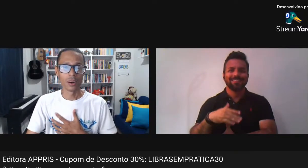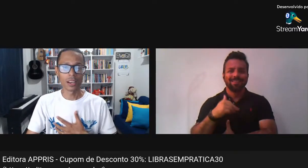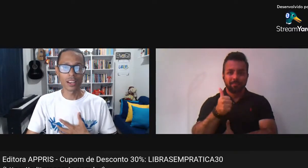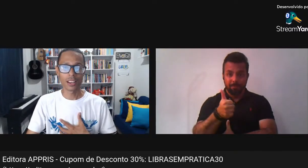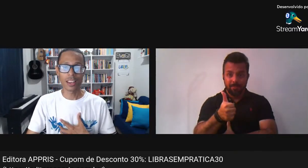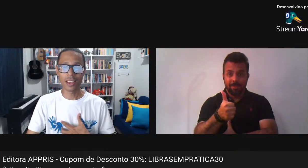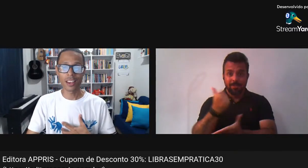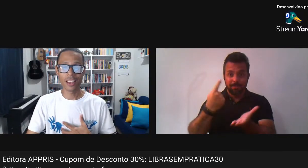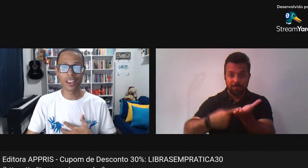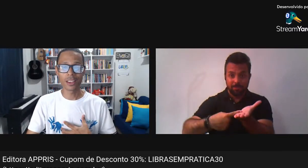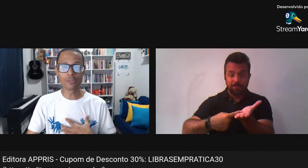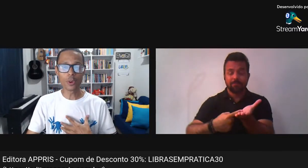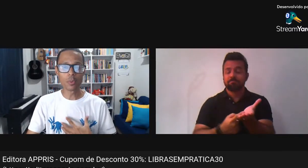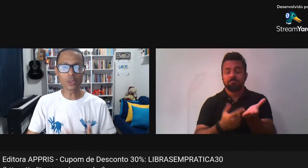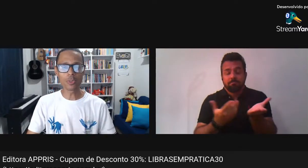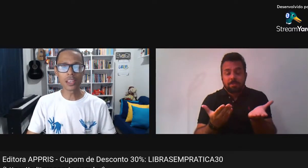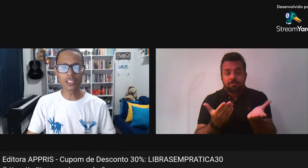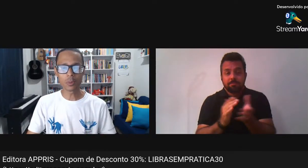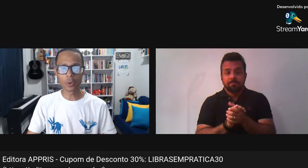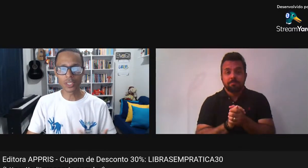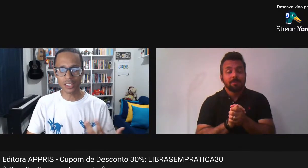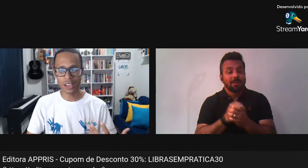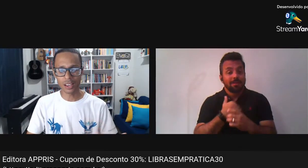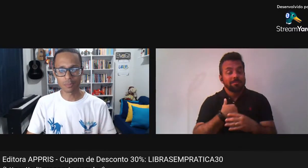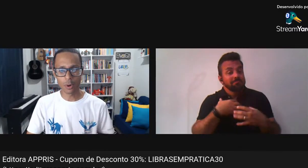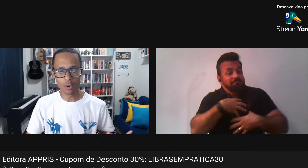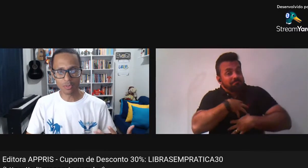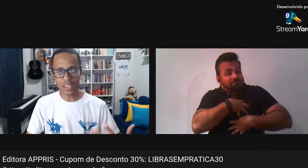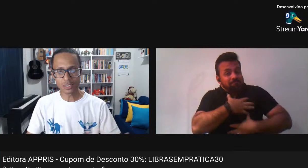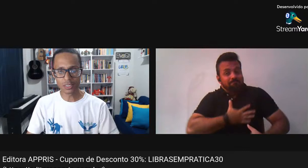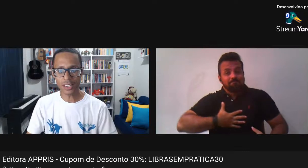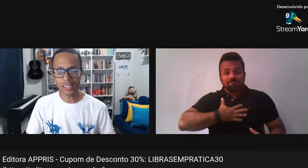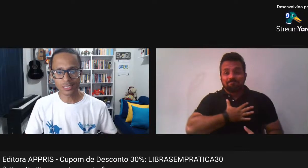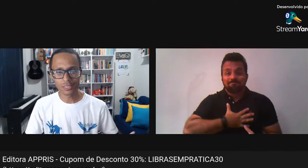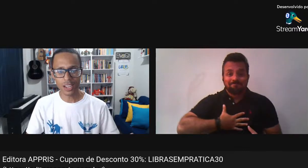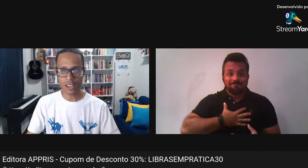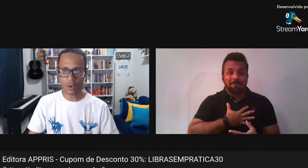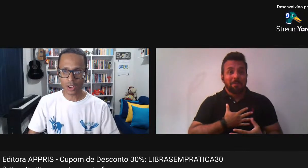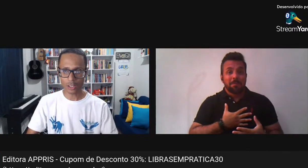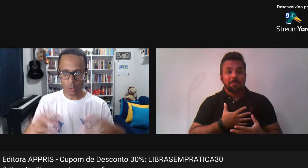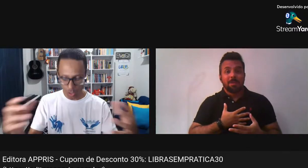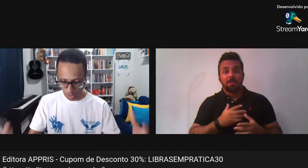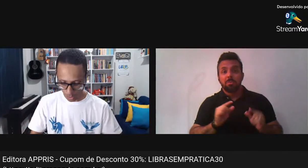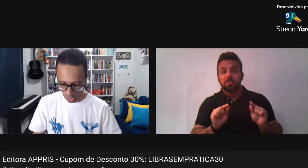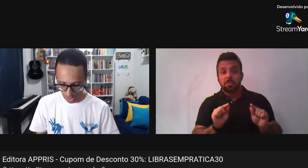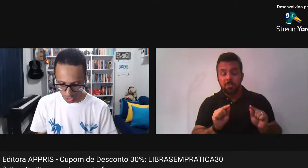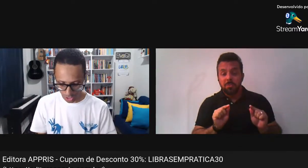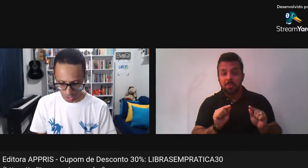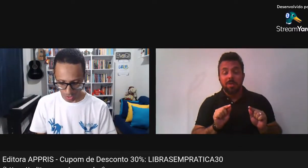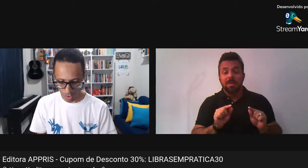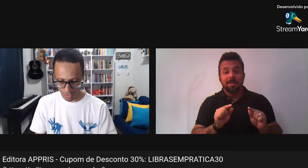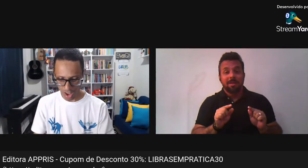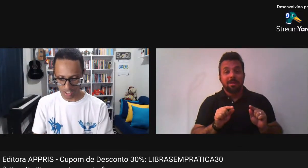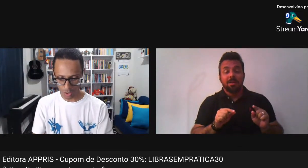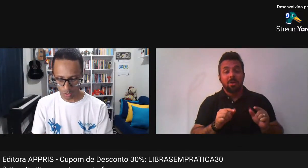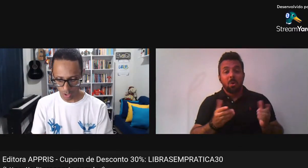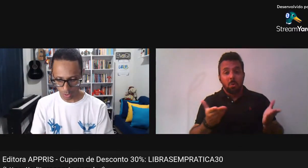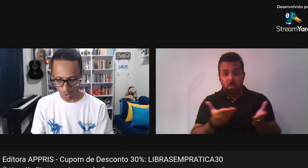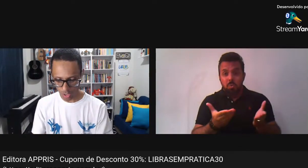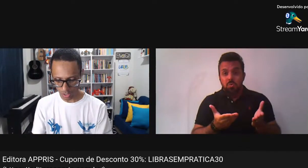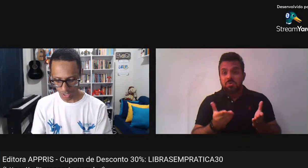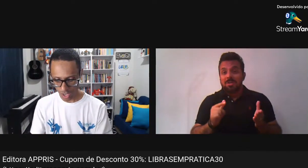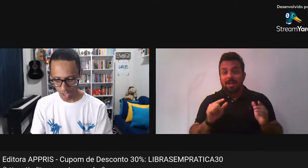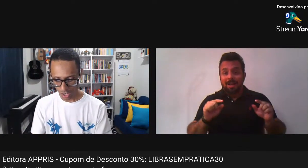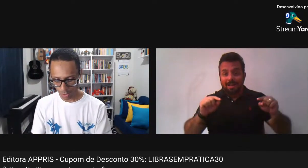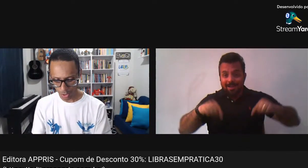Olha Eu fico muito feliz De poder estar Promovendo O canal gratuito E onde a gente Conversa com